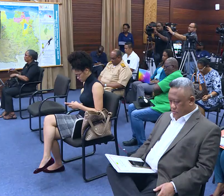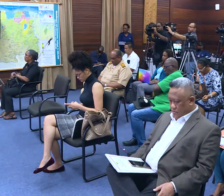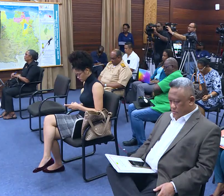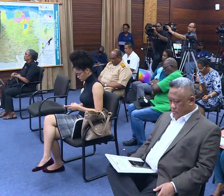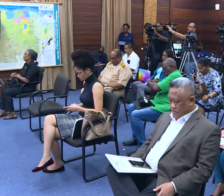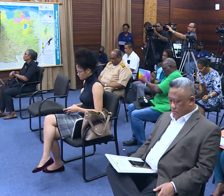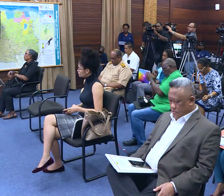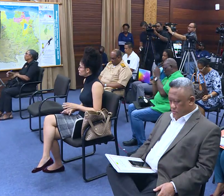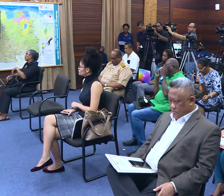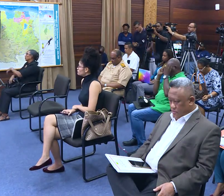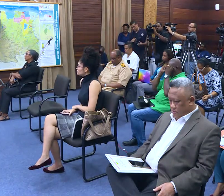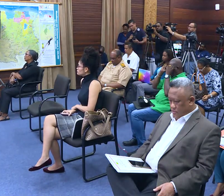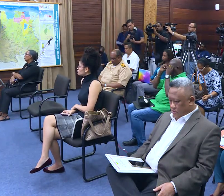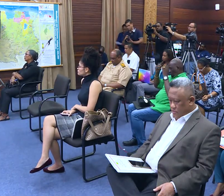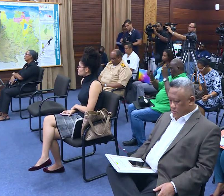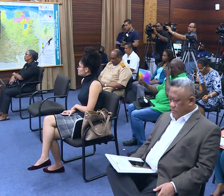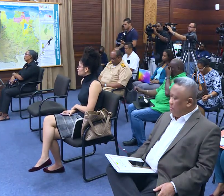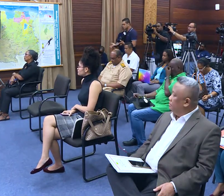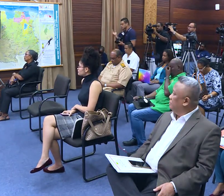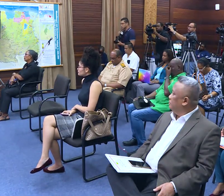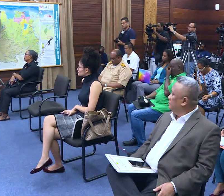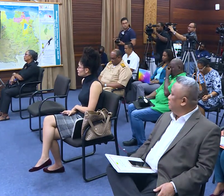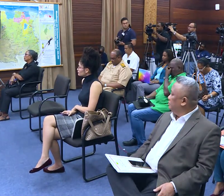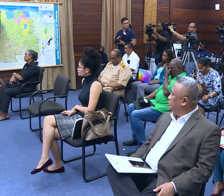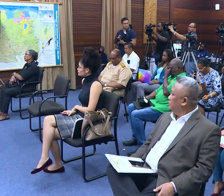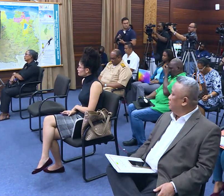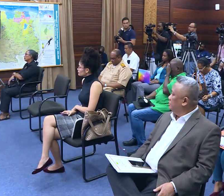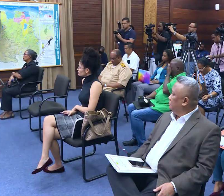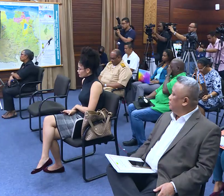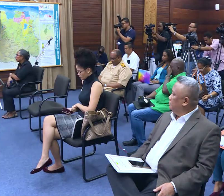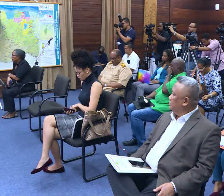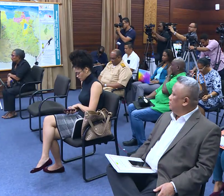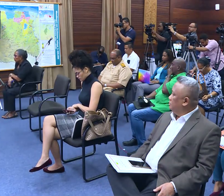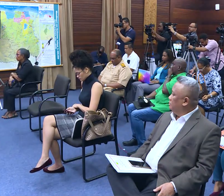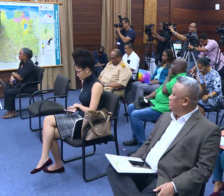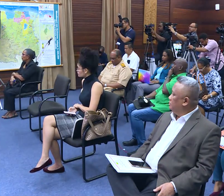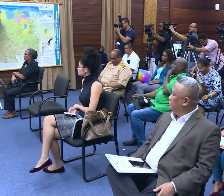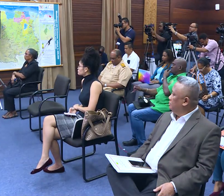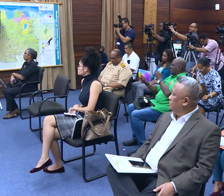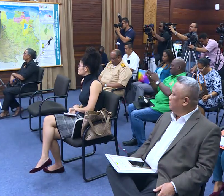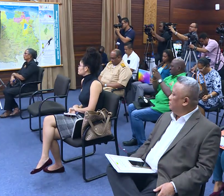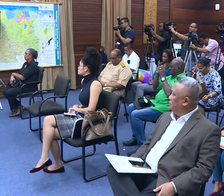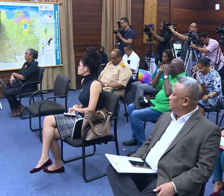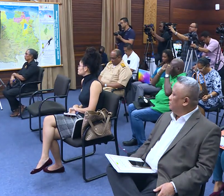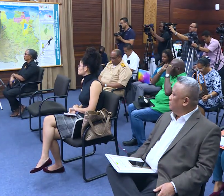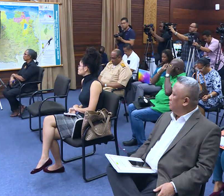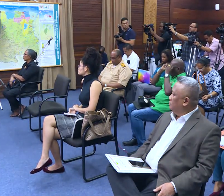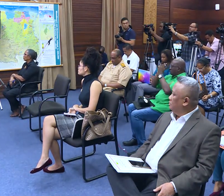Laat me alvast antwoord geven op de vraag komen de polies